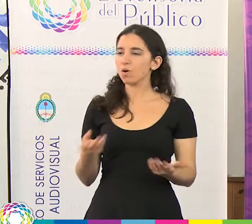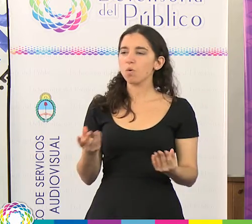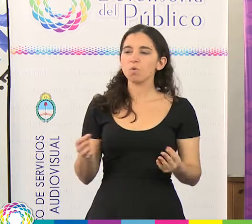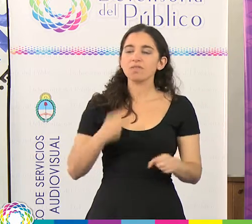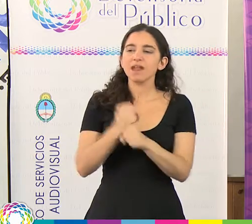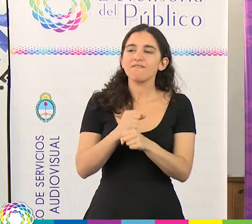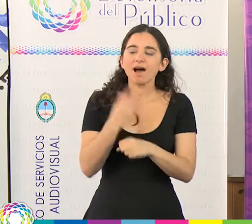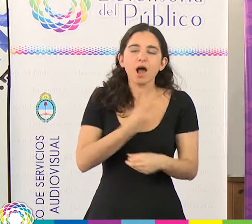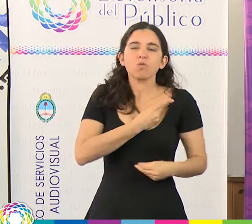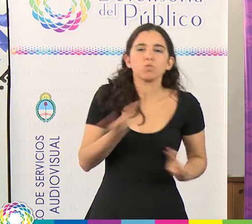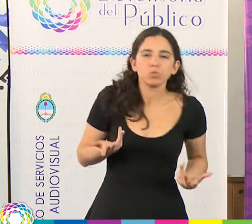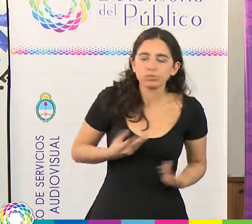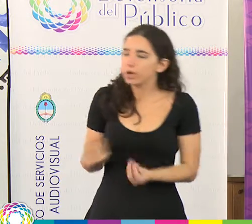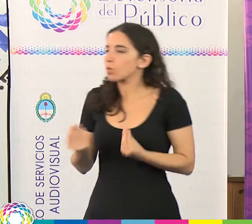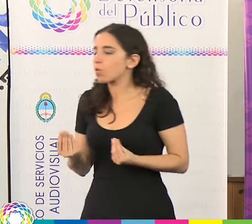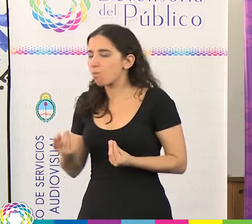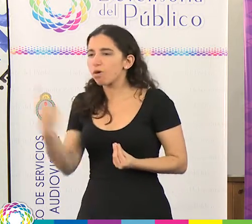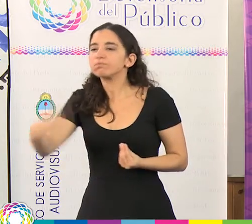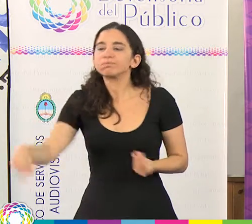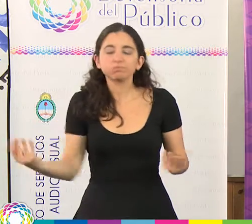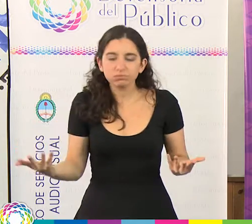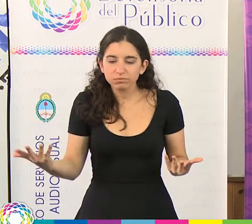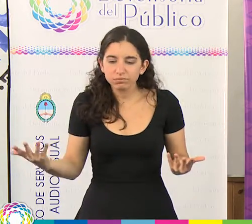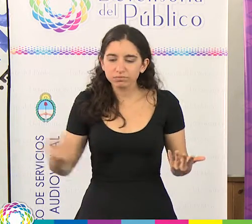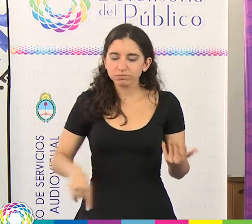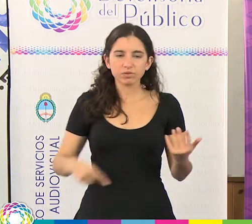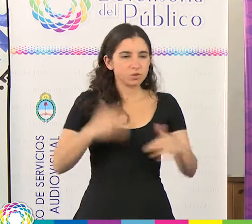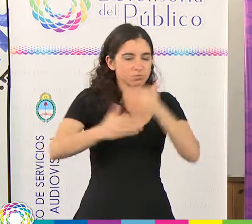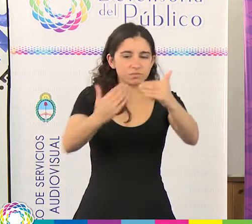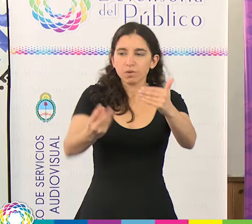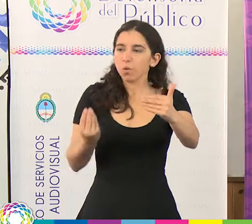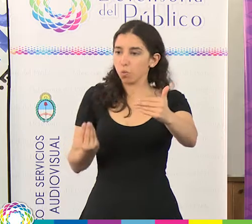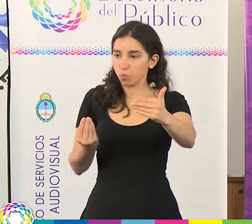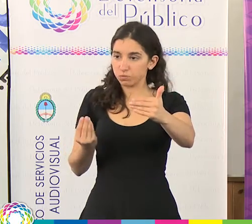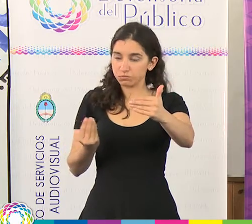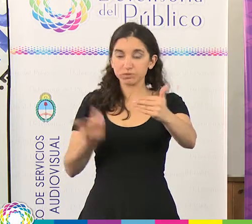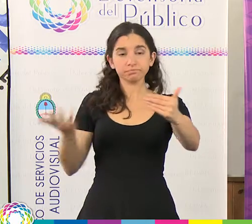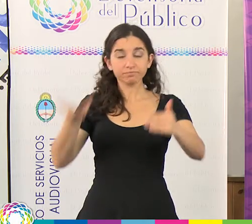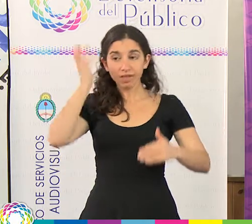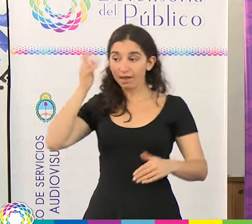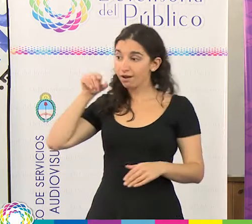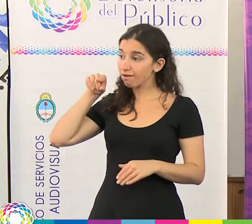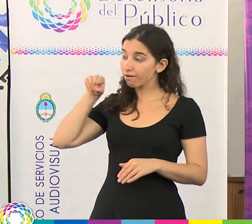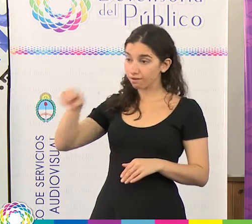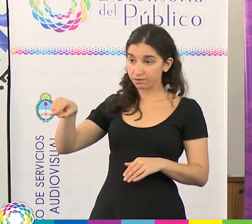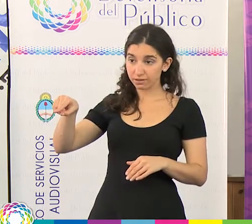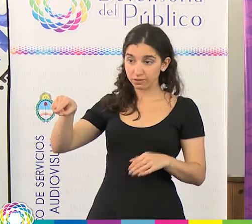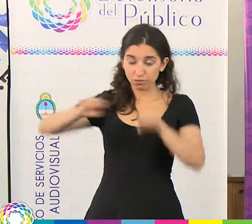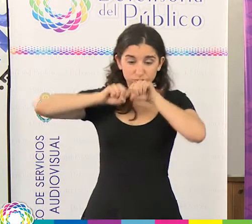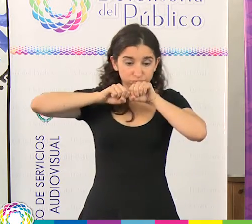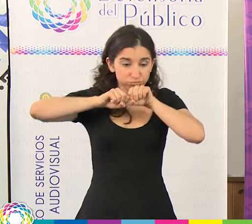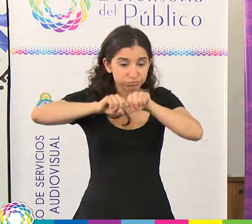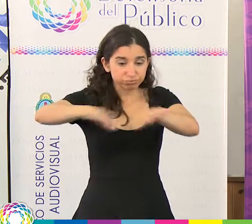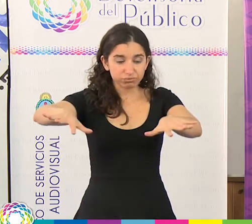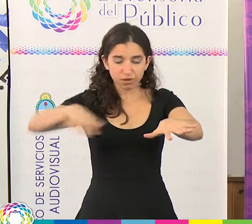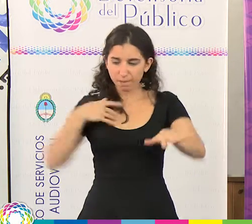qué es importante seguir construyéndonos desde distintas miradas y enfoque, ya que la radio influye mucho en nuestra formación